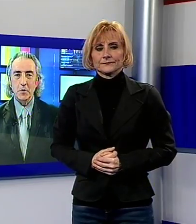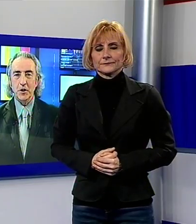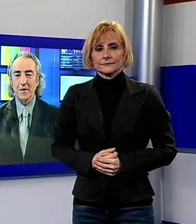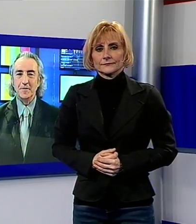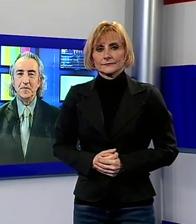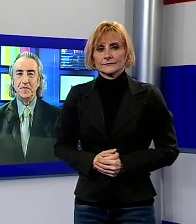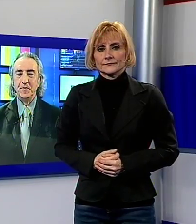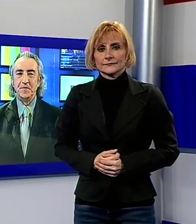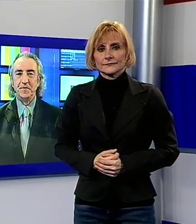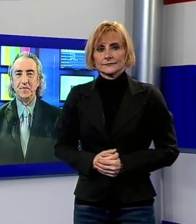notizie sportive.